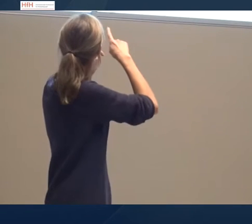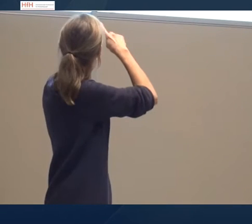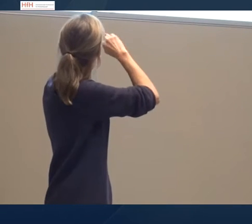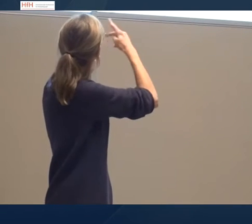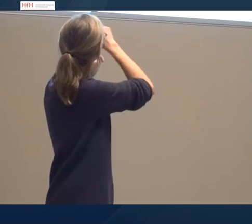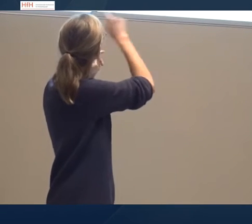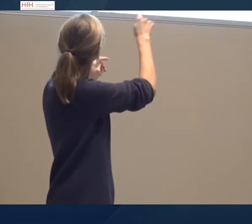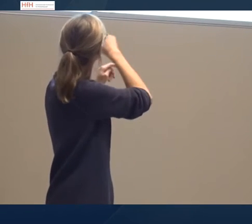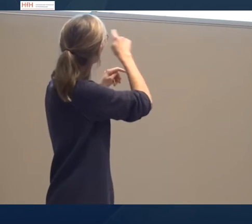aufgeführt.